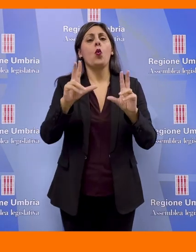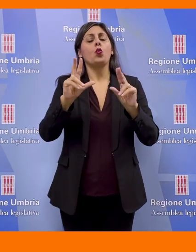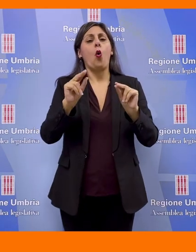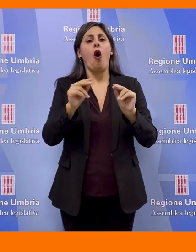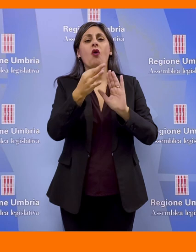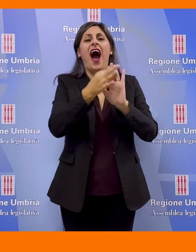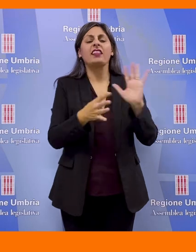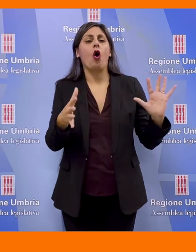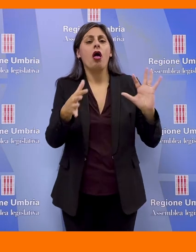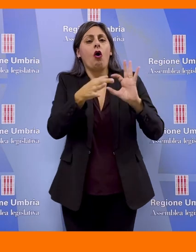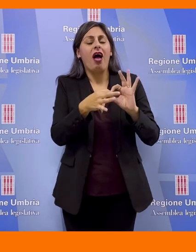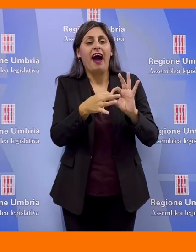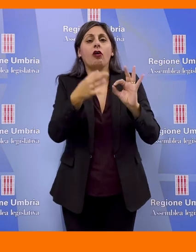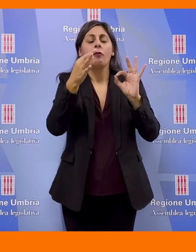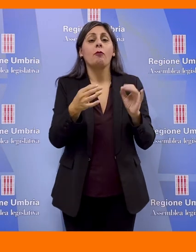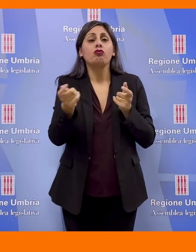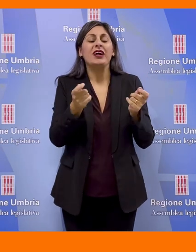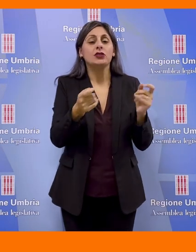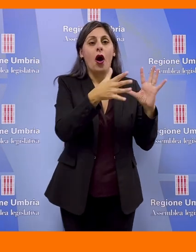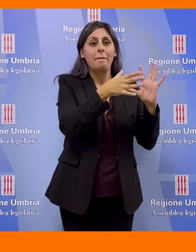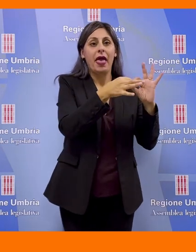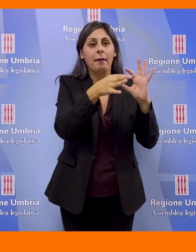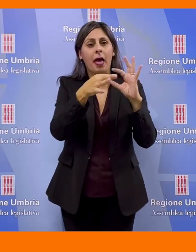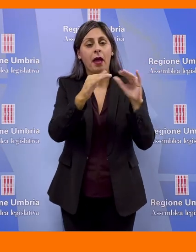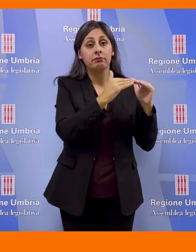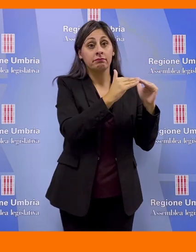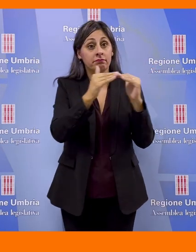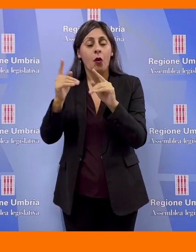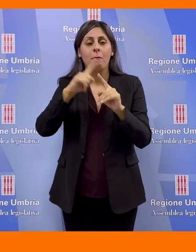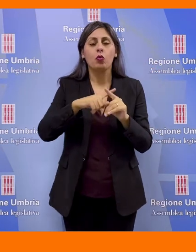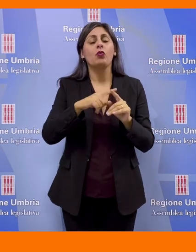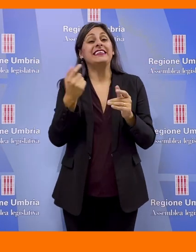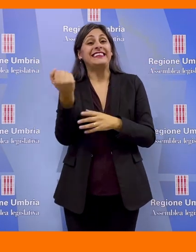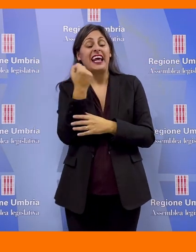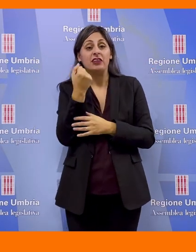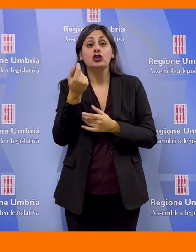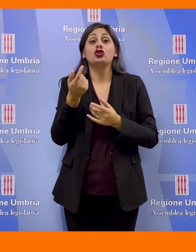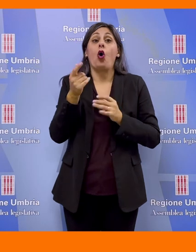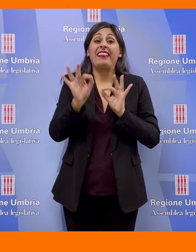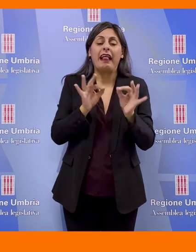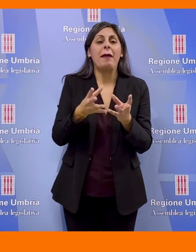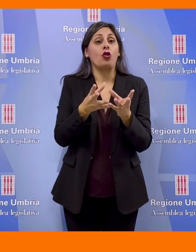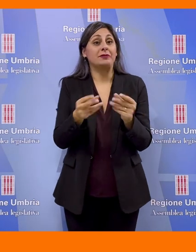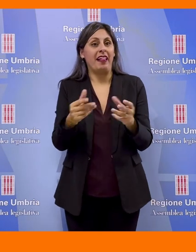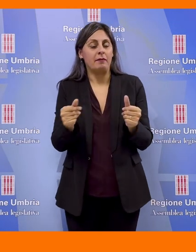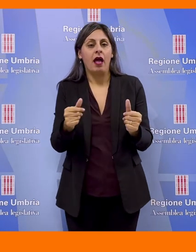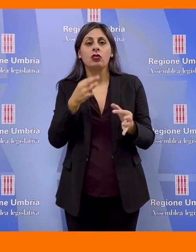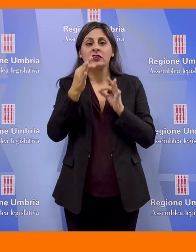predisposizione degli articoli concernenti l'allineamento delle gestioni e il servizio di trattamento e smaltimento, rendendo dunque